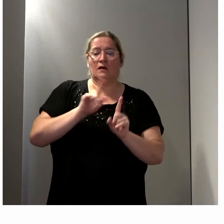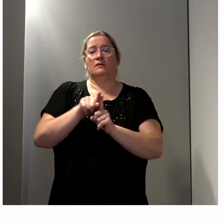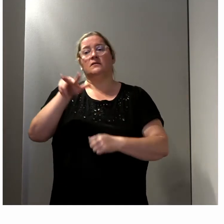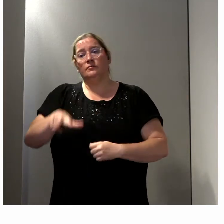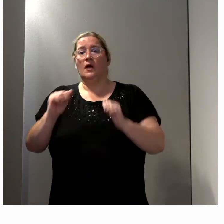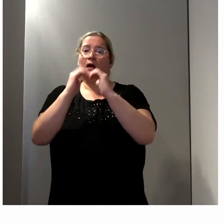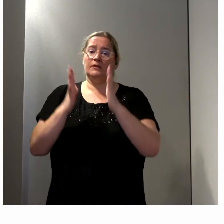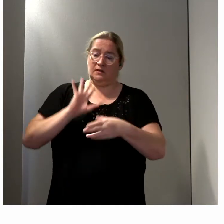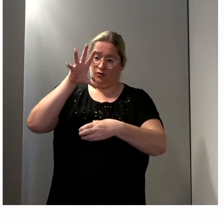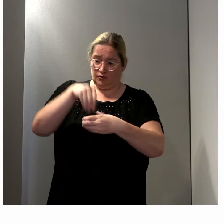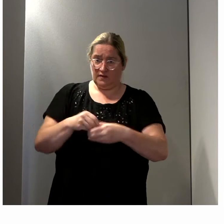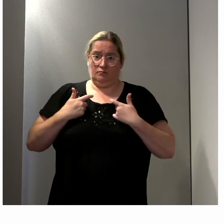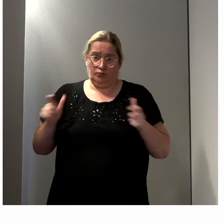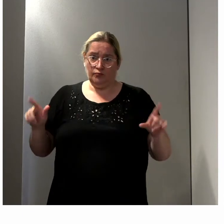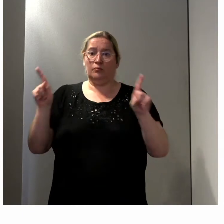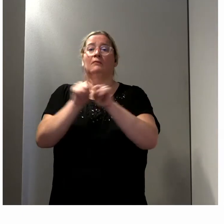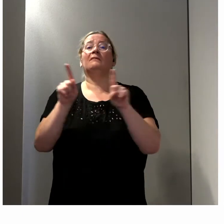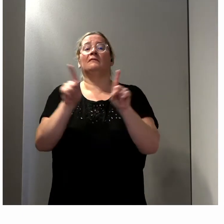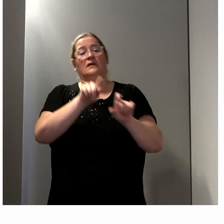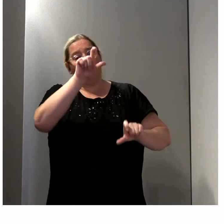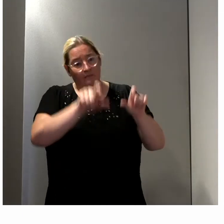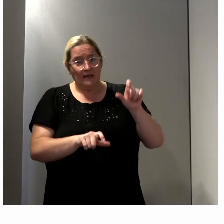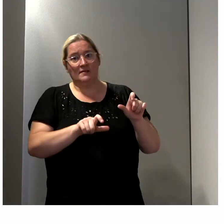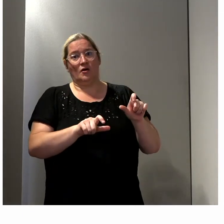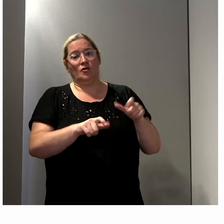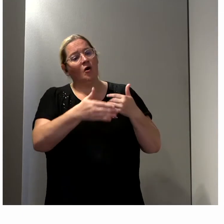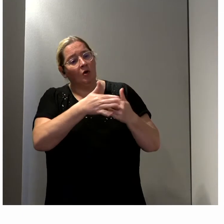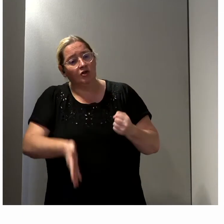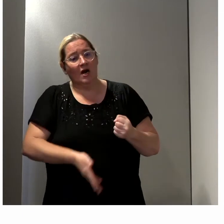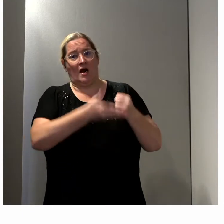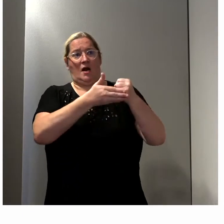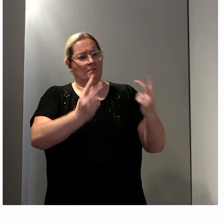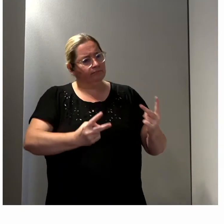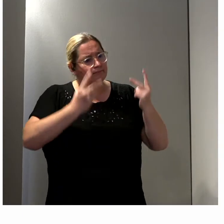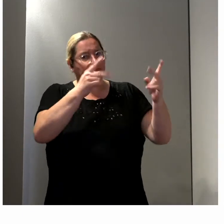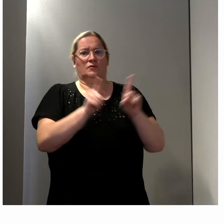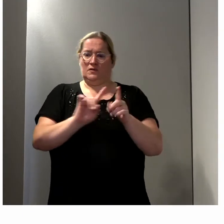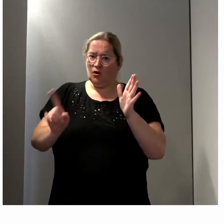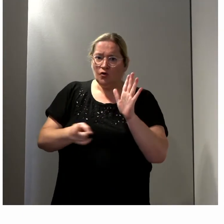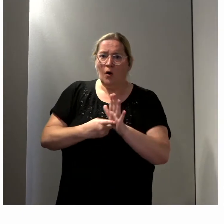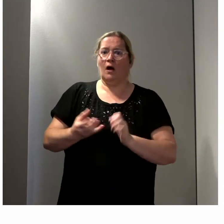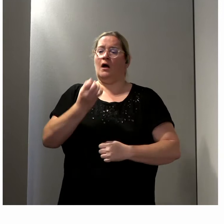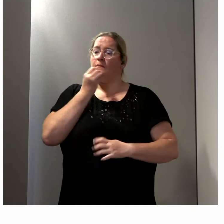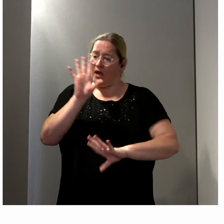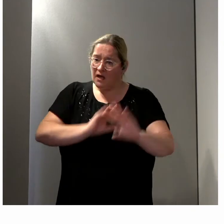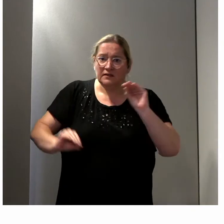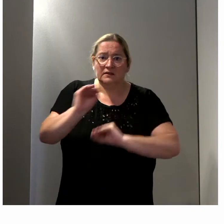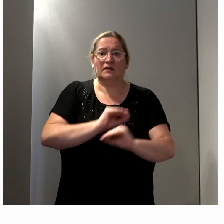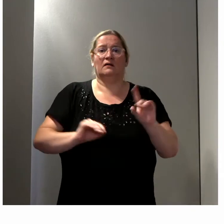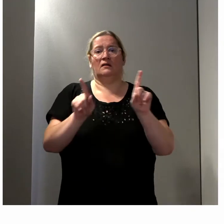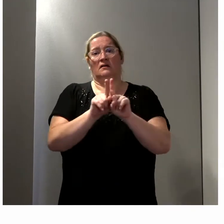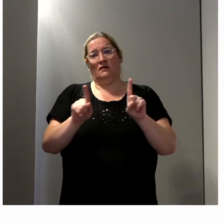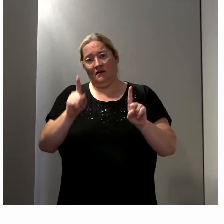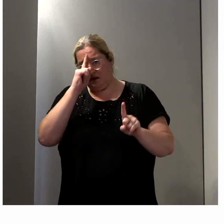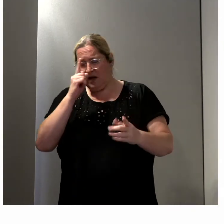de'habitat inclusif, du soutien et de la valorisation des proches et des droits et de la bien-traitance et des questions éthiques, sujets qui peuvent